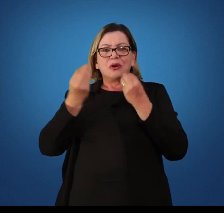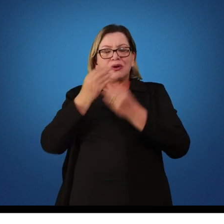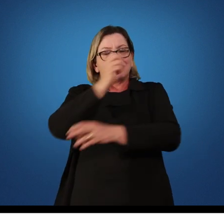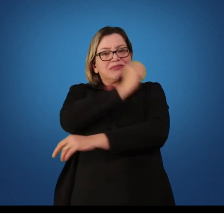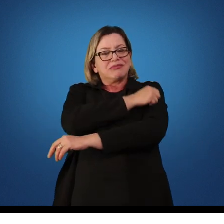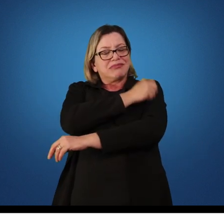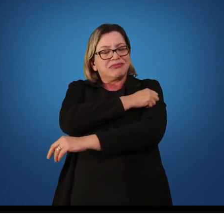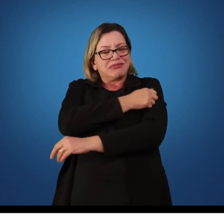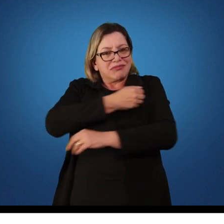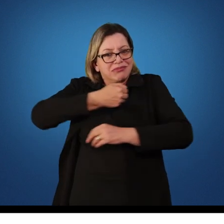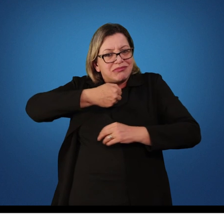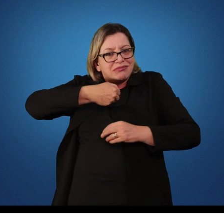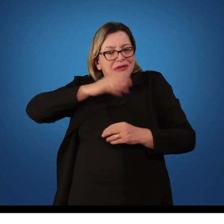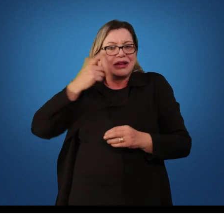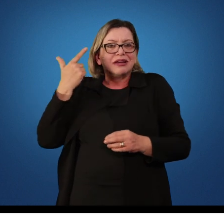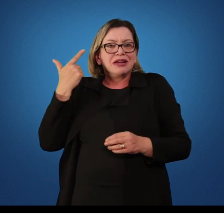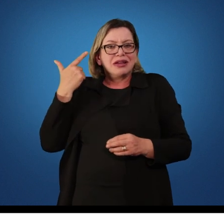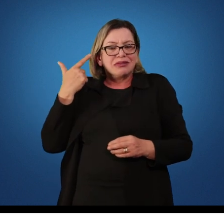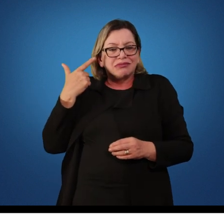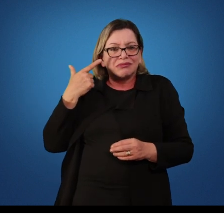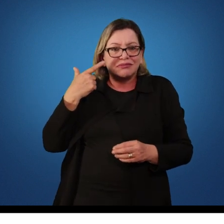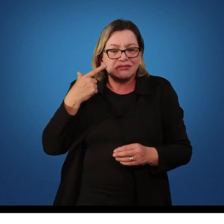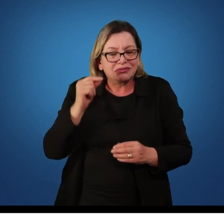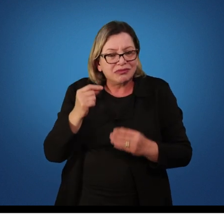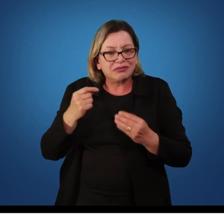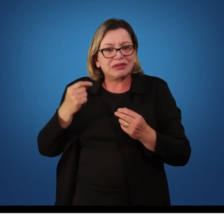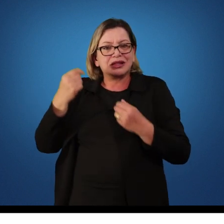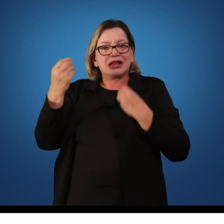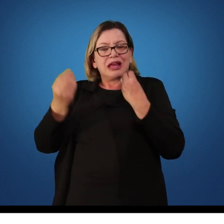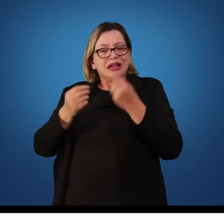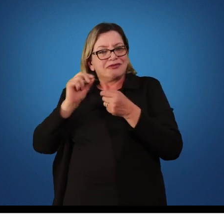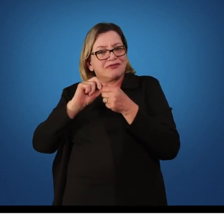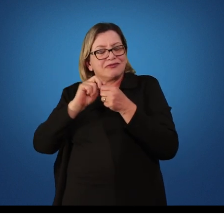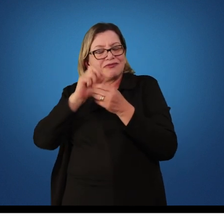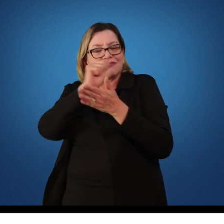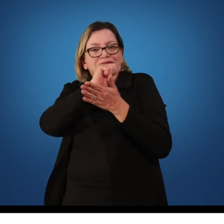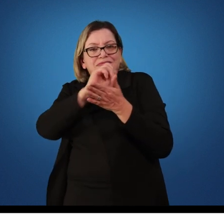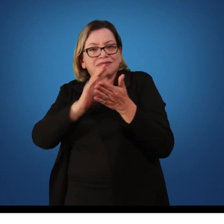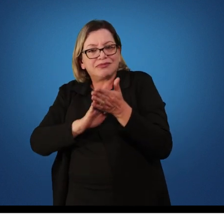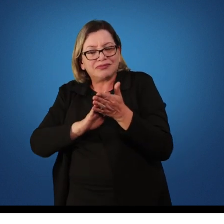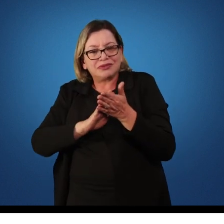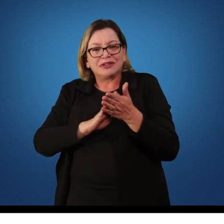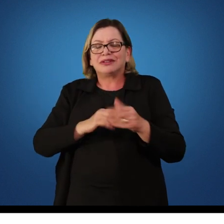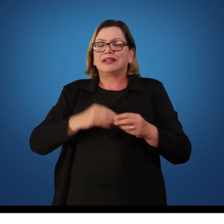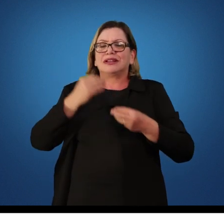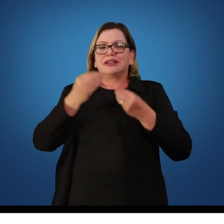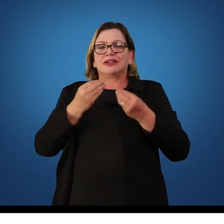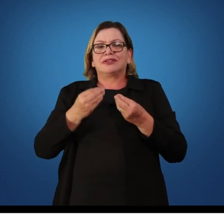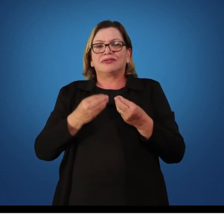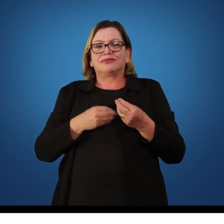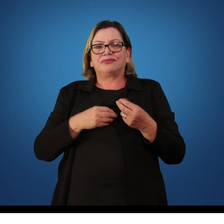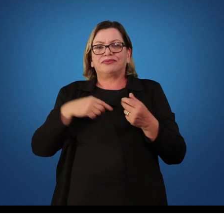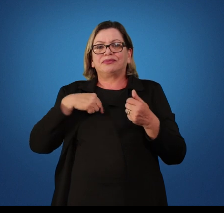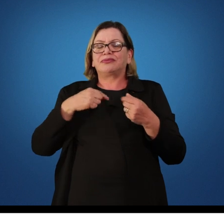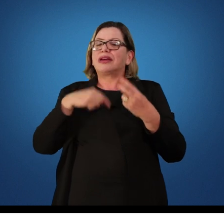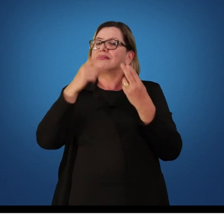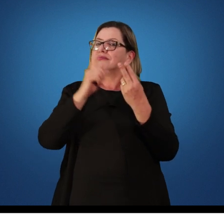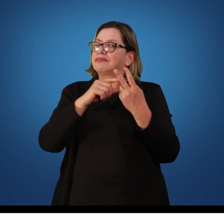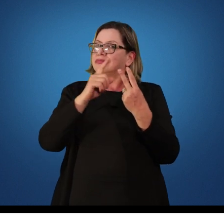aumento desse desempenho, determinada tarefa, ao longo do tempo. Temos a segunda curva, que se